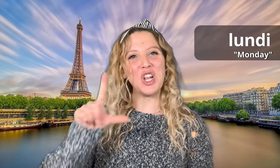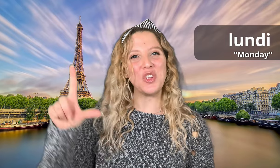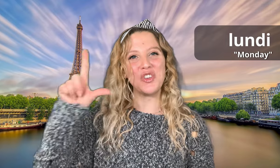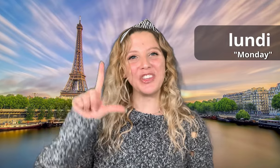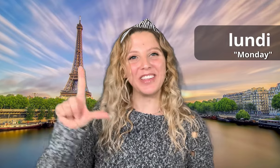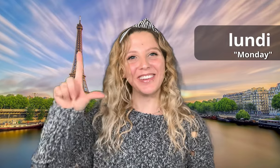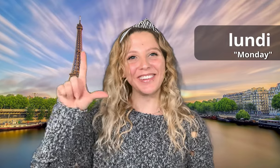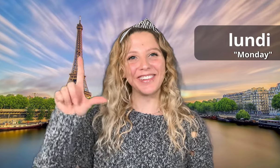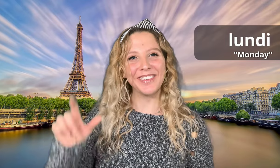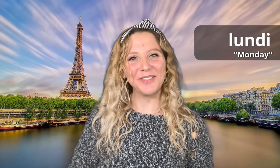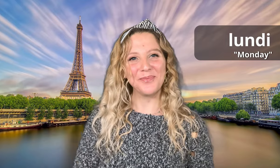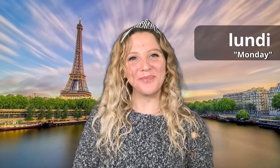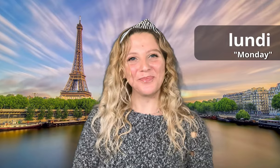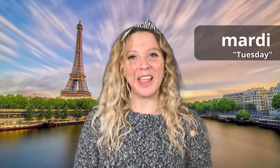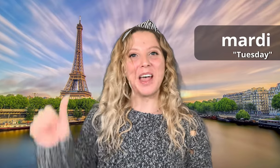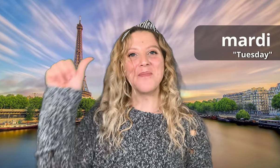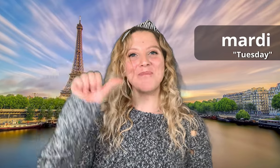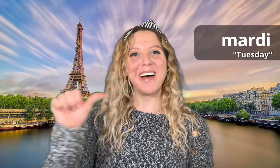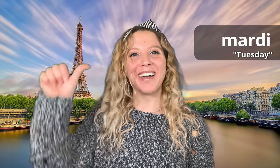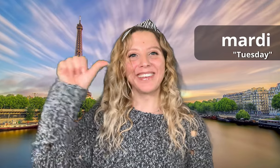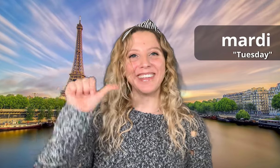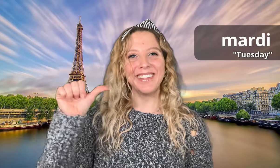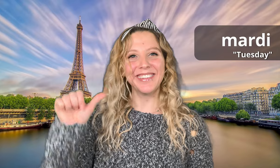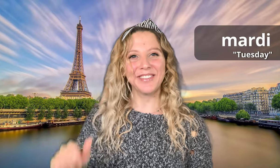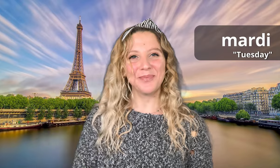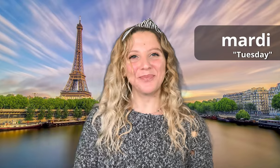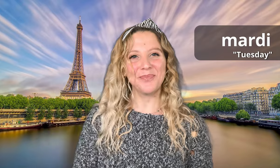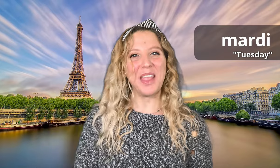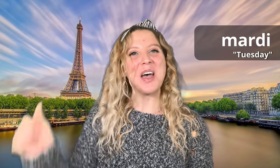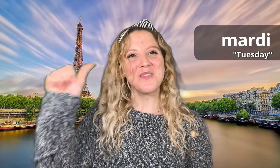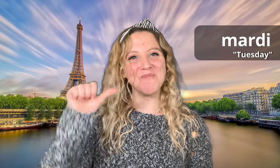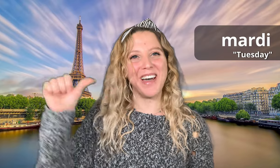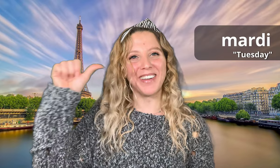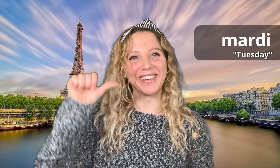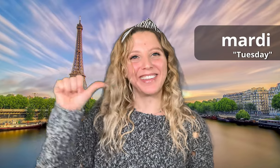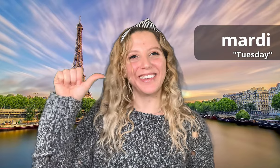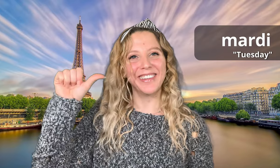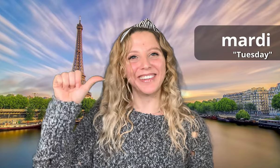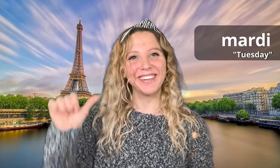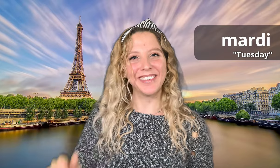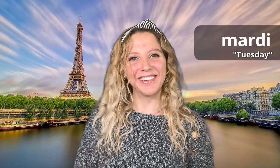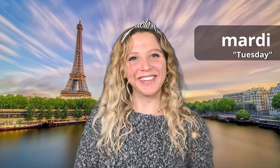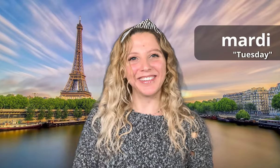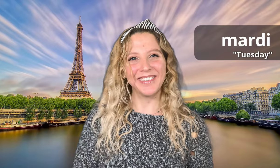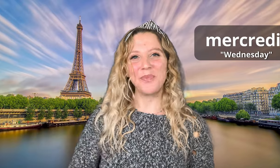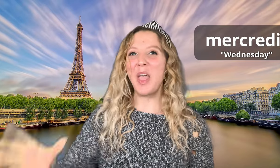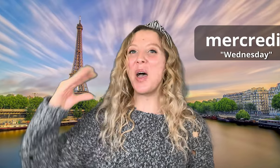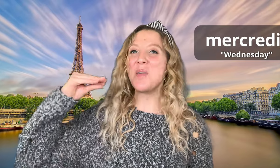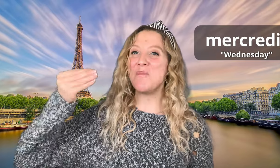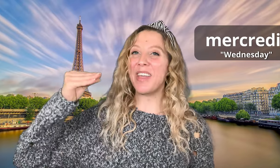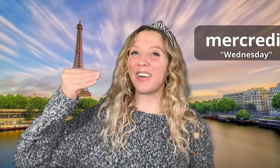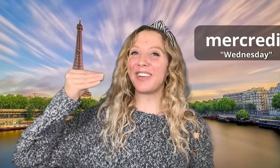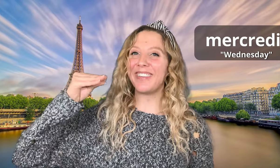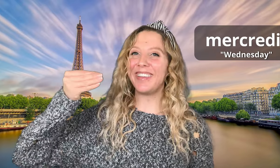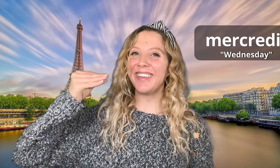Lundi Mardi Mardi Mercredi